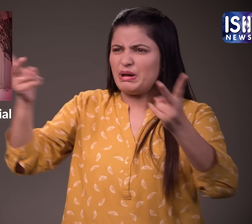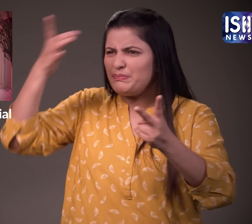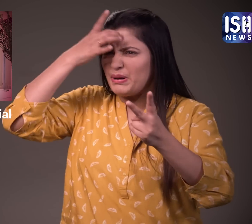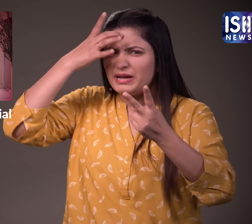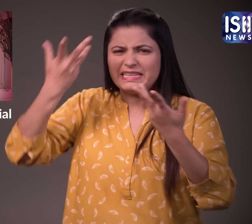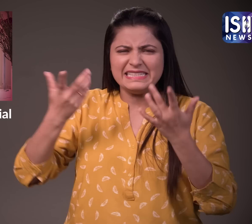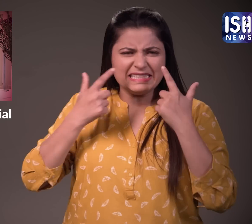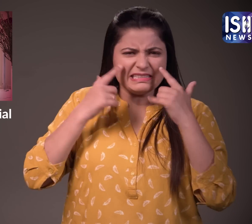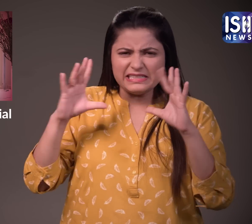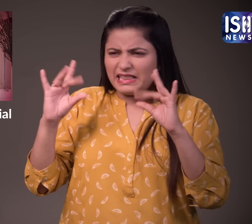प्रदुशन से समपर्क में हो